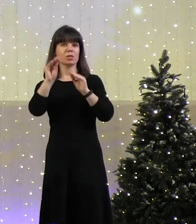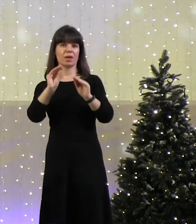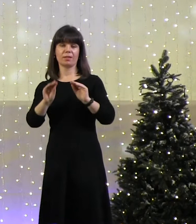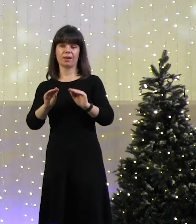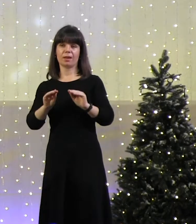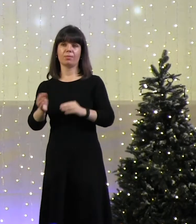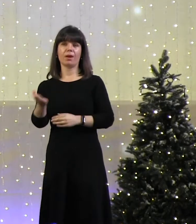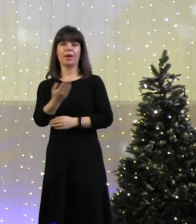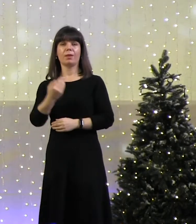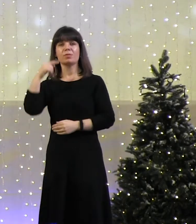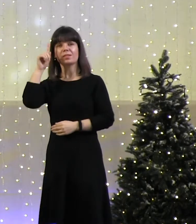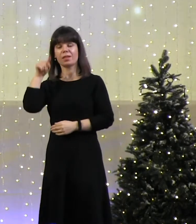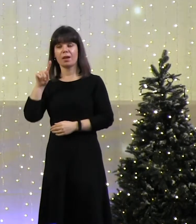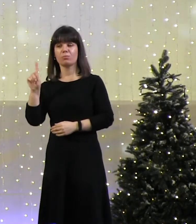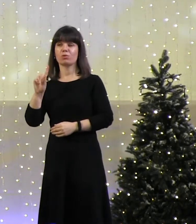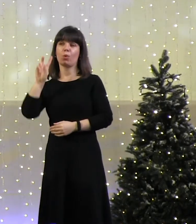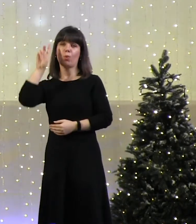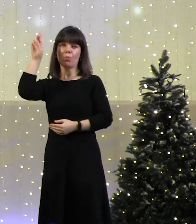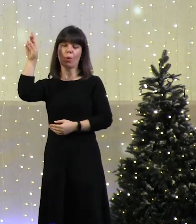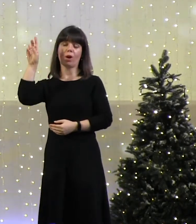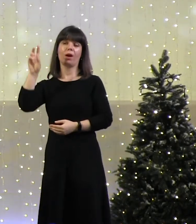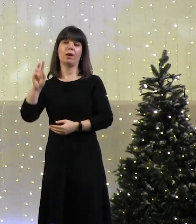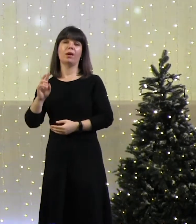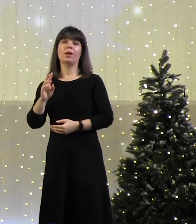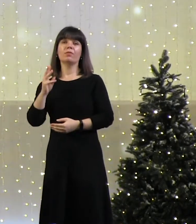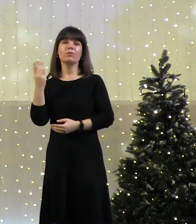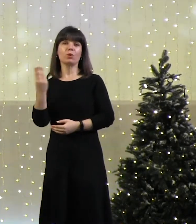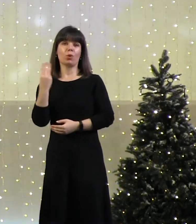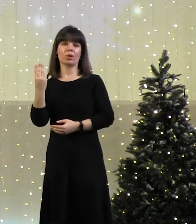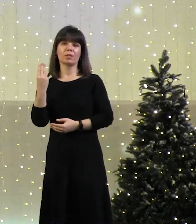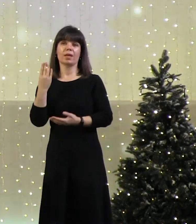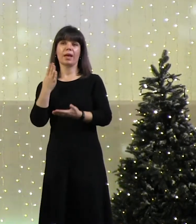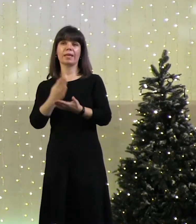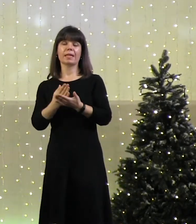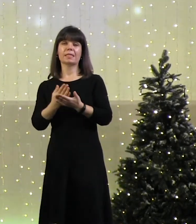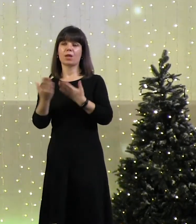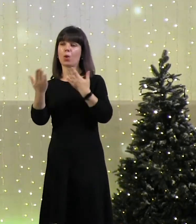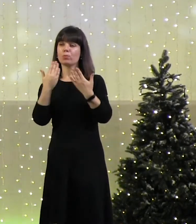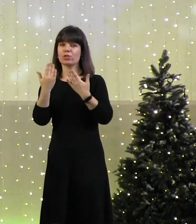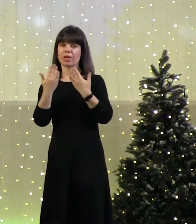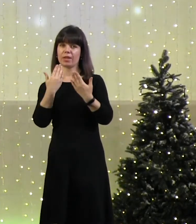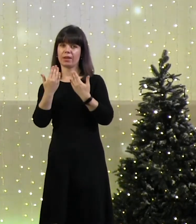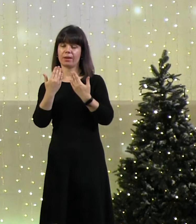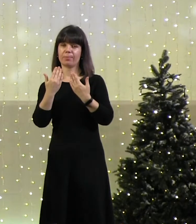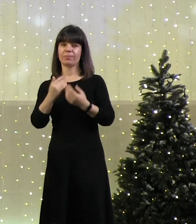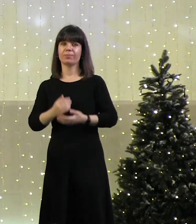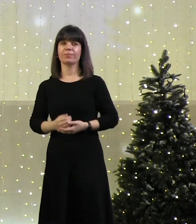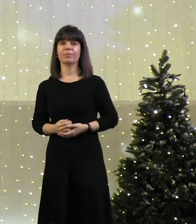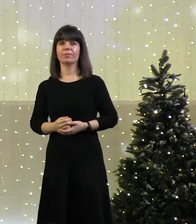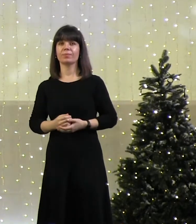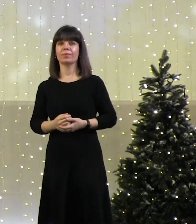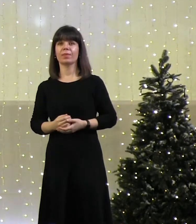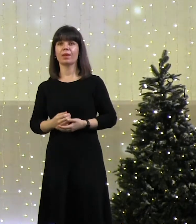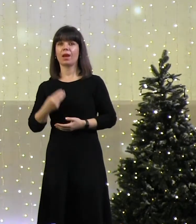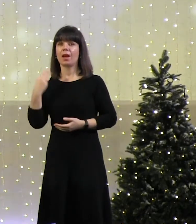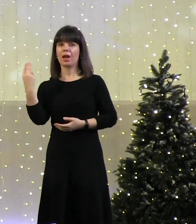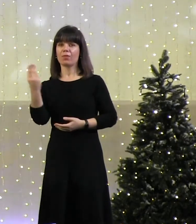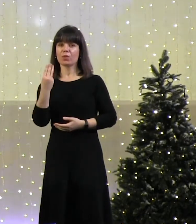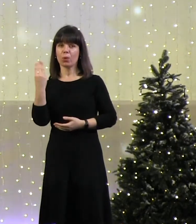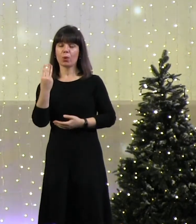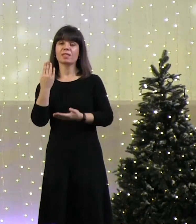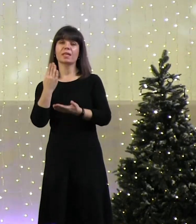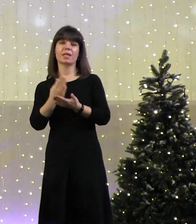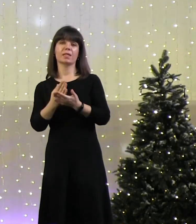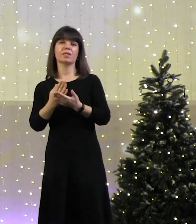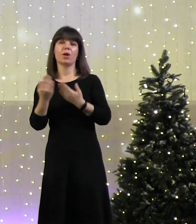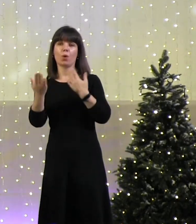И мы знаем, что у Бога в Троице есть общение. В Троице есть